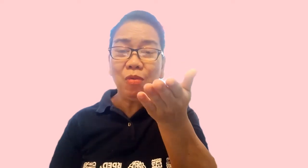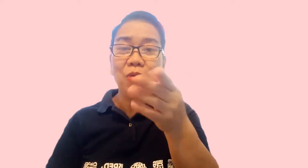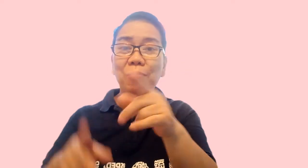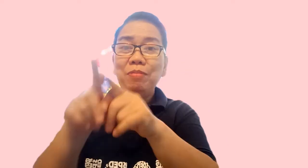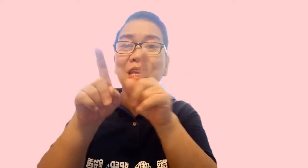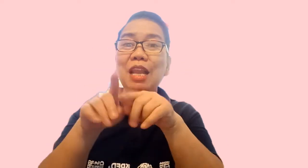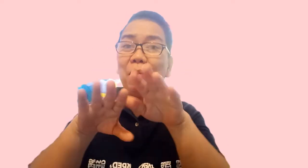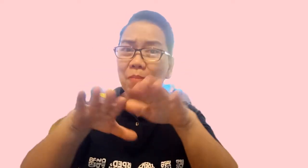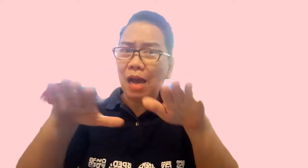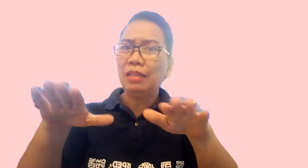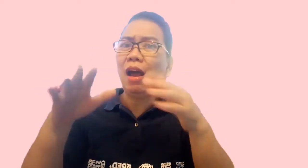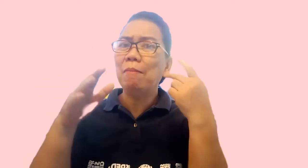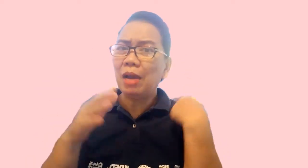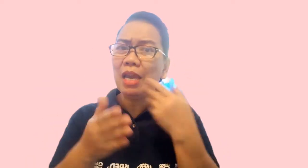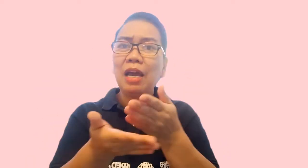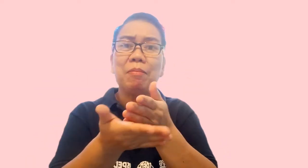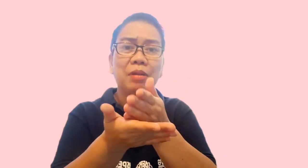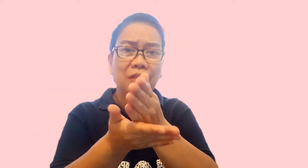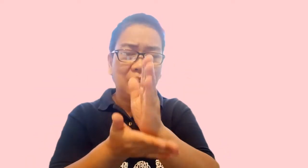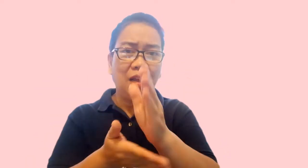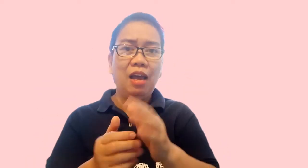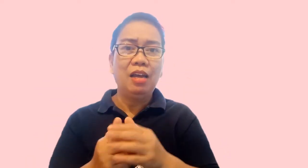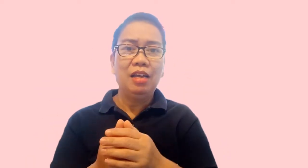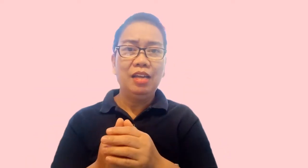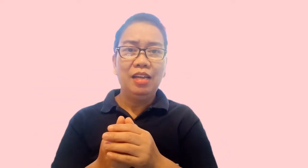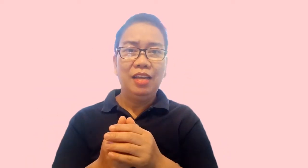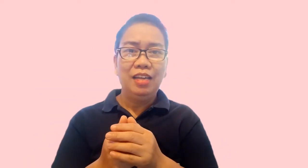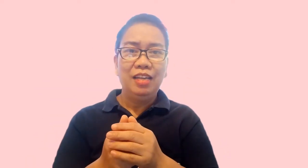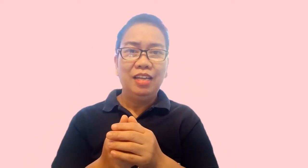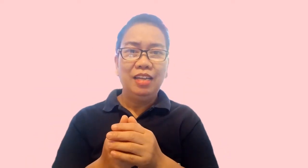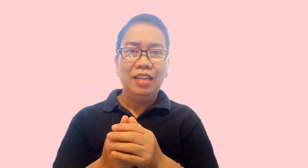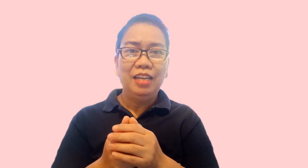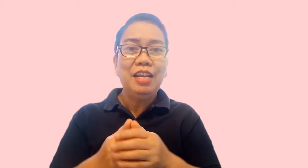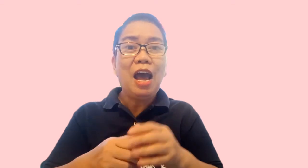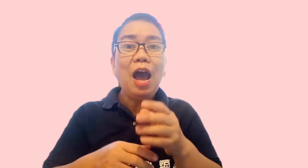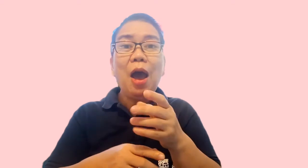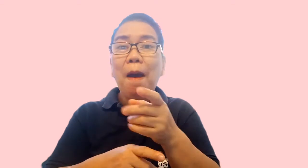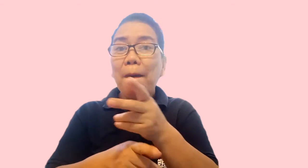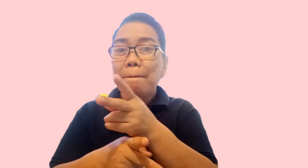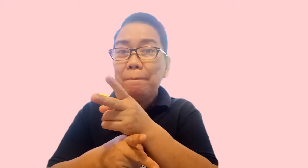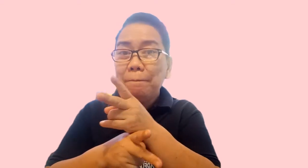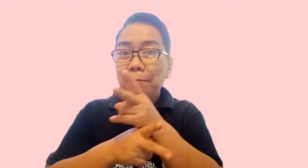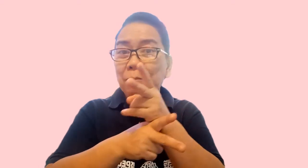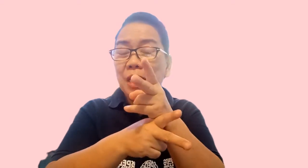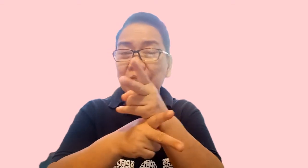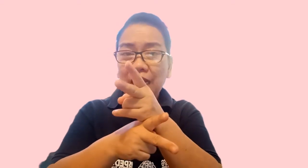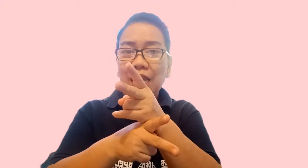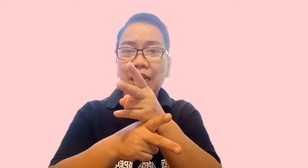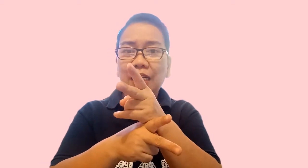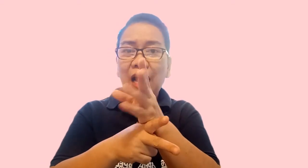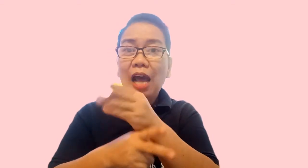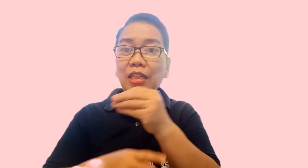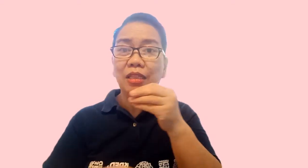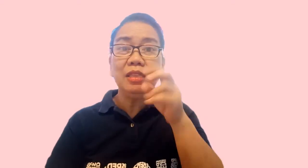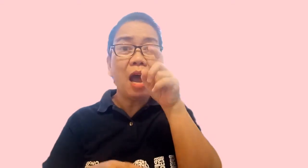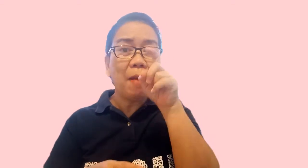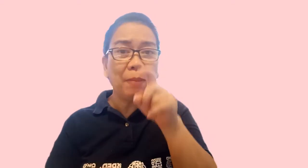bilang bata, may karapatan ka na bantayan at dapat